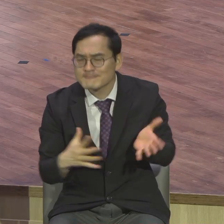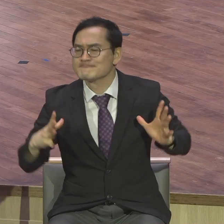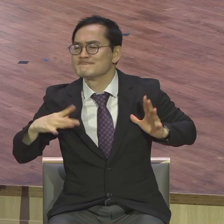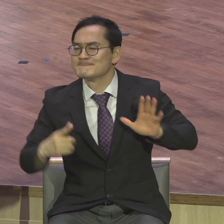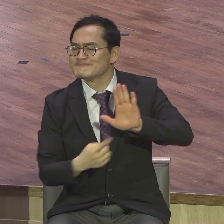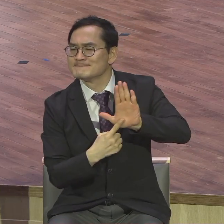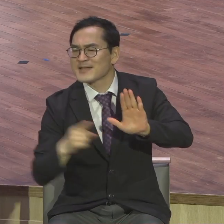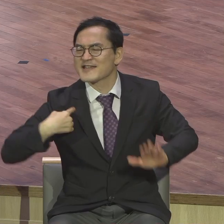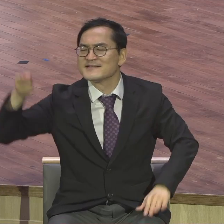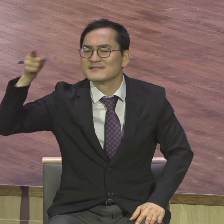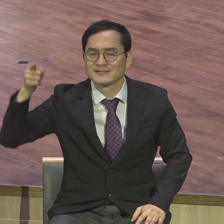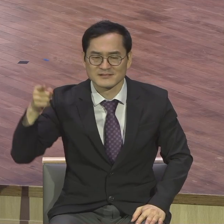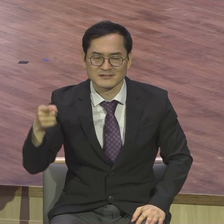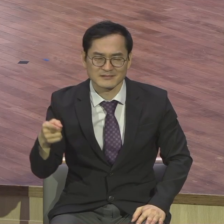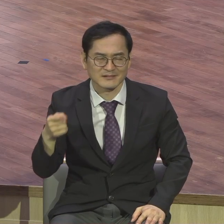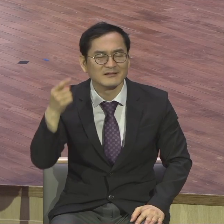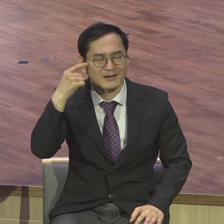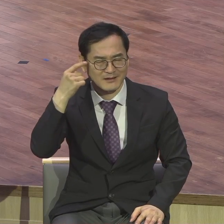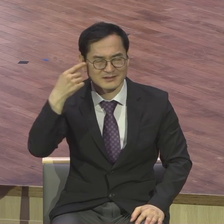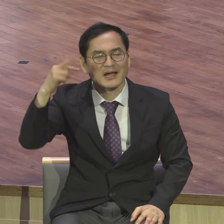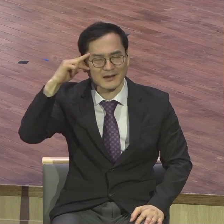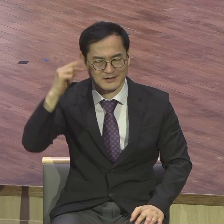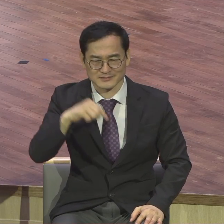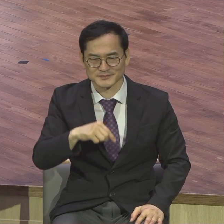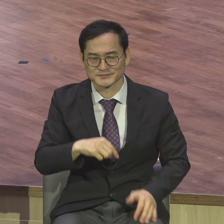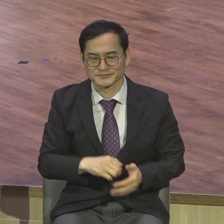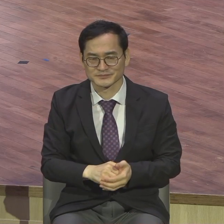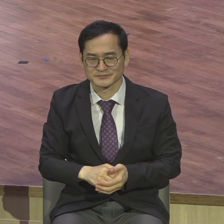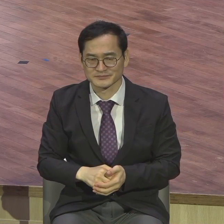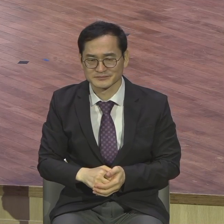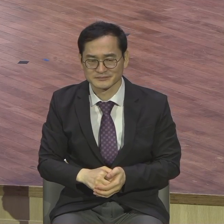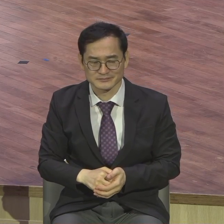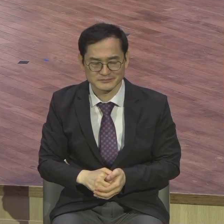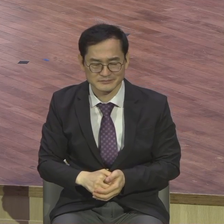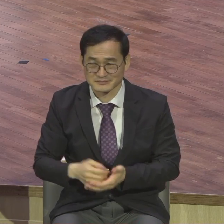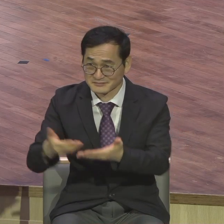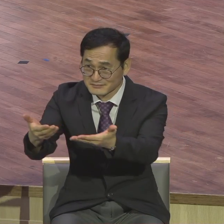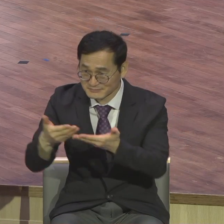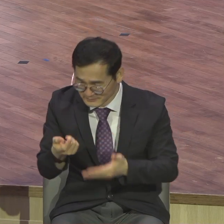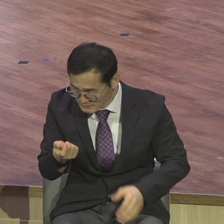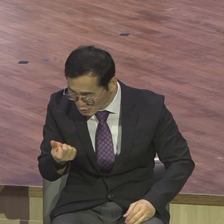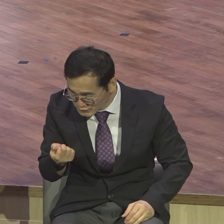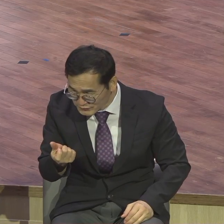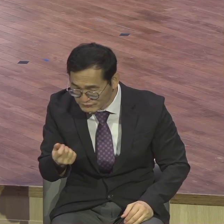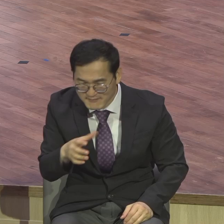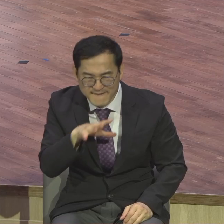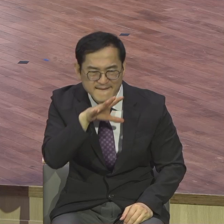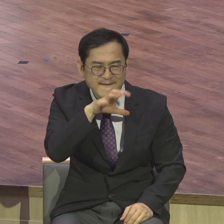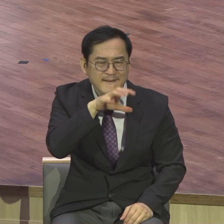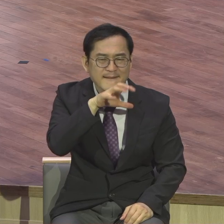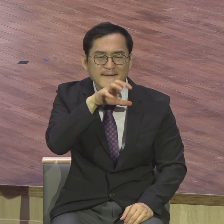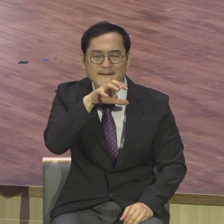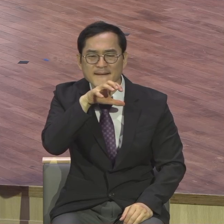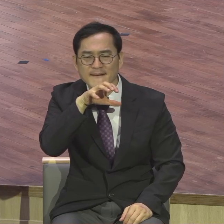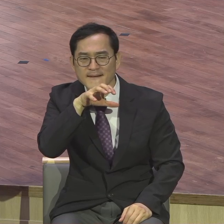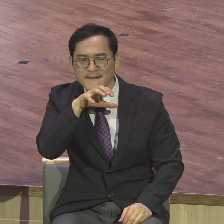뭐가 나타나느냐 불평, 엉망합니다. 내가 이것밖에 안 돼. 나를 이런 직분을 줘.